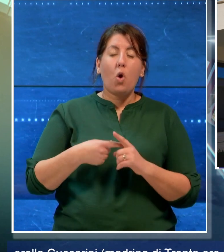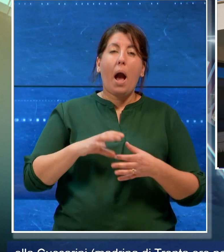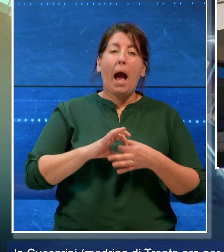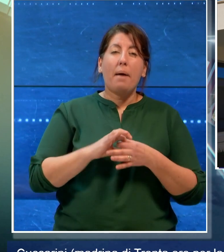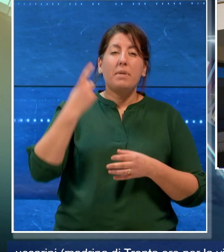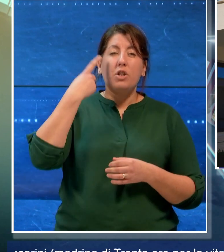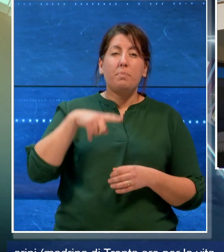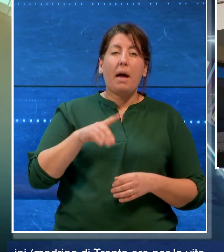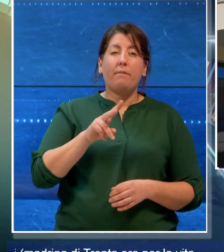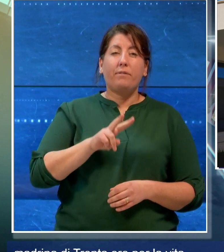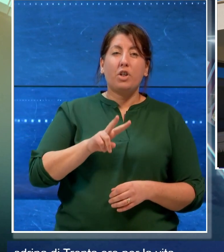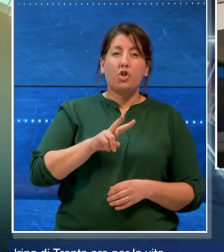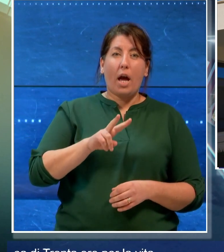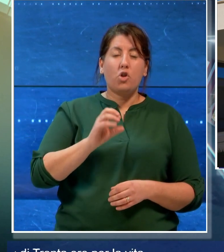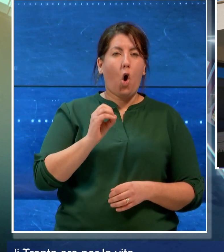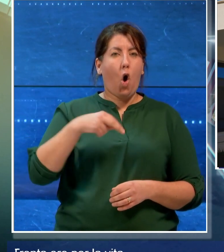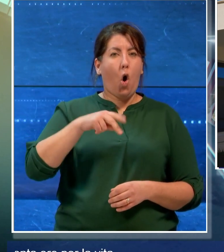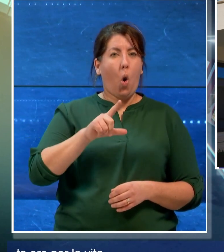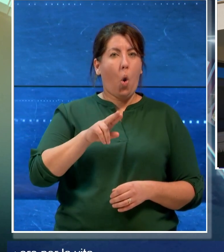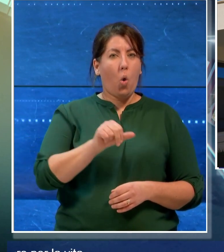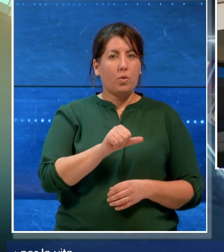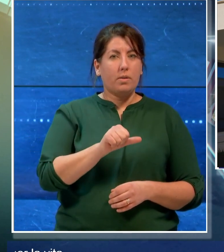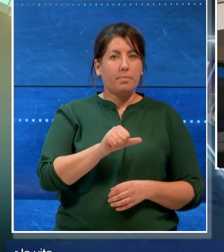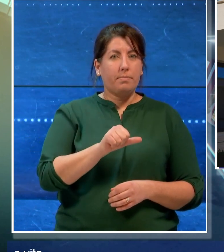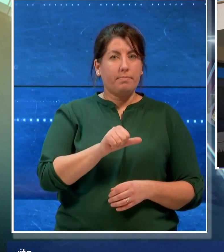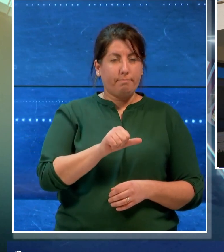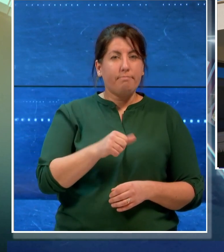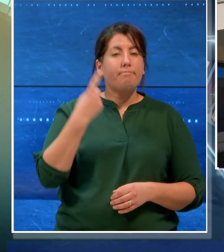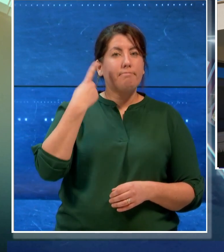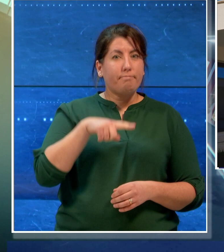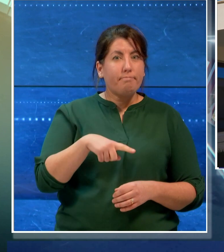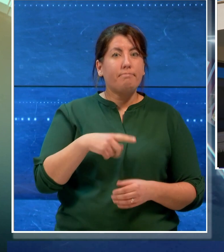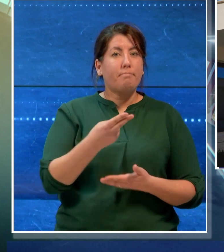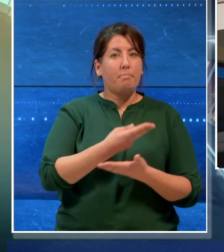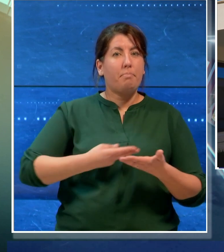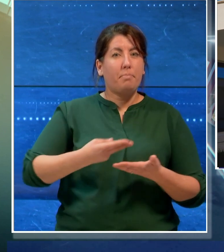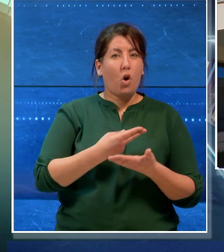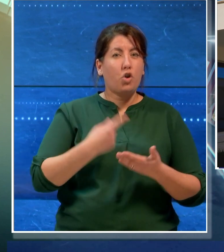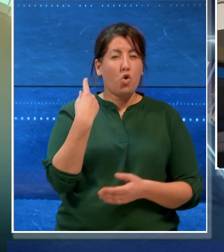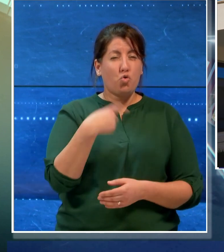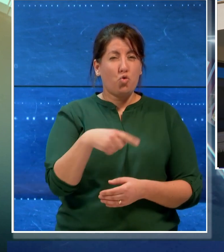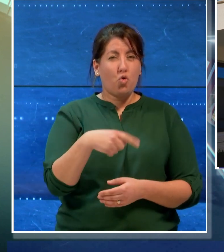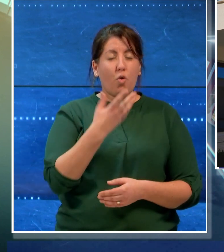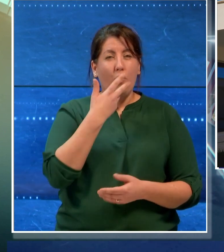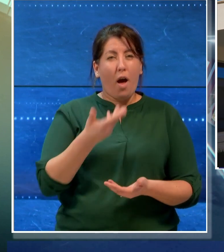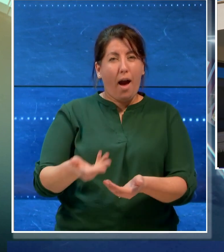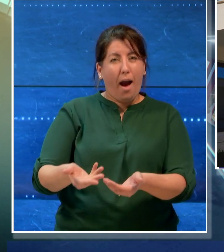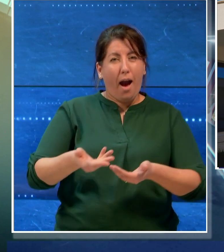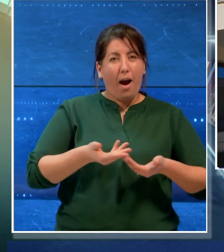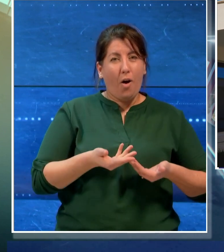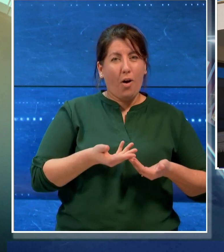Vincenzo Onlus per il suo progetto di accoglienza.